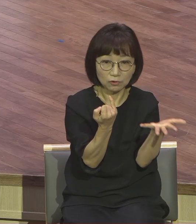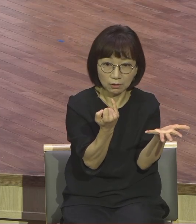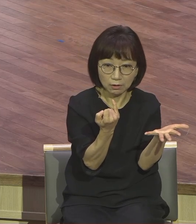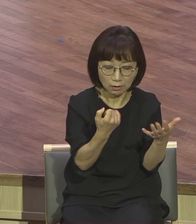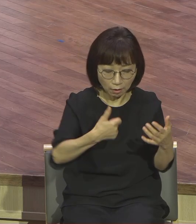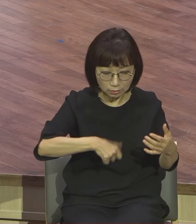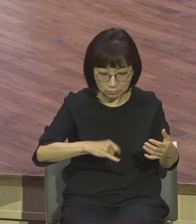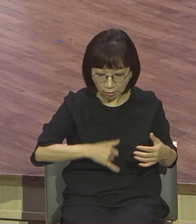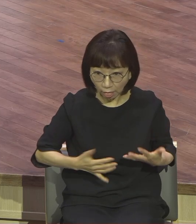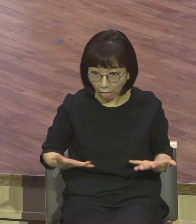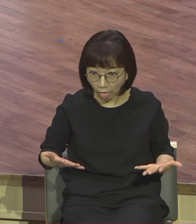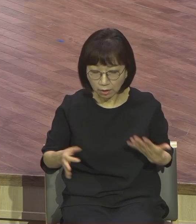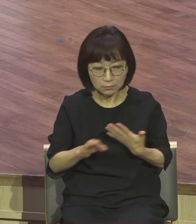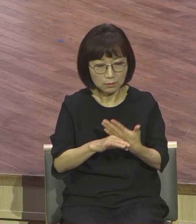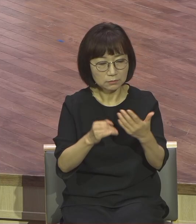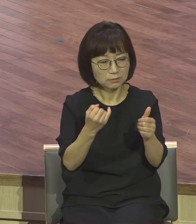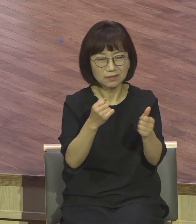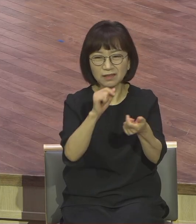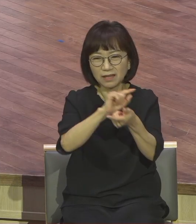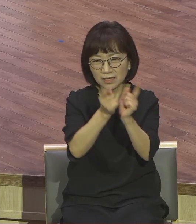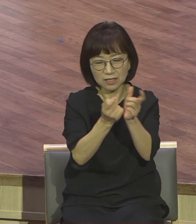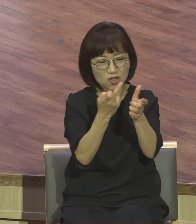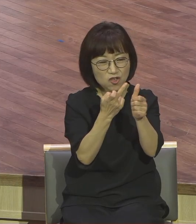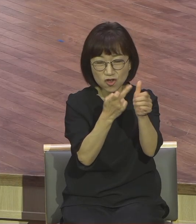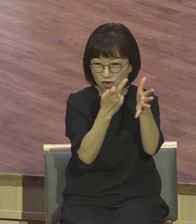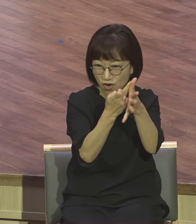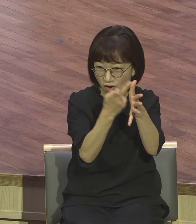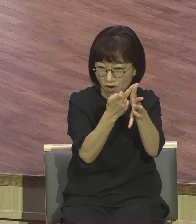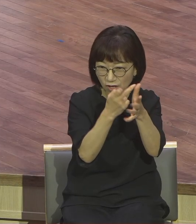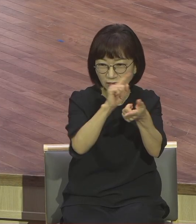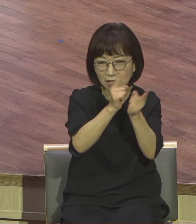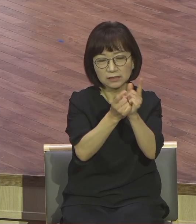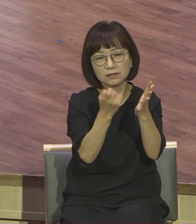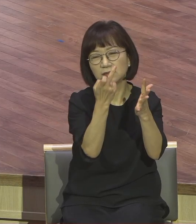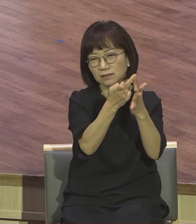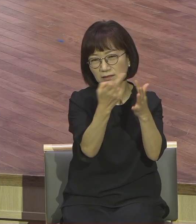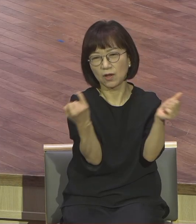형수와 그렇게 결혼합니다. 그래서